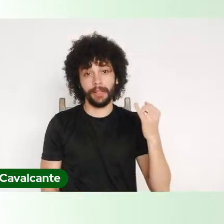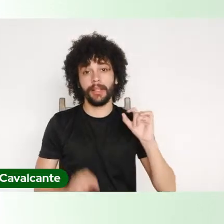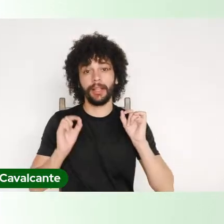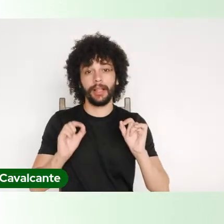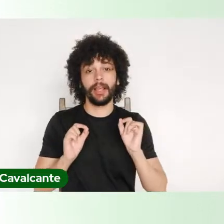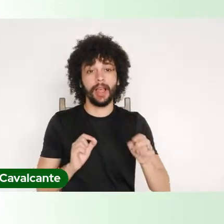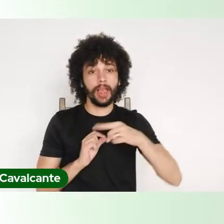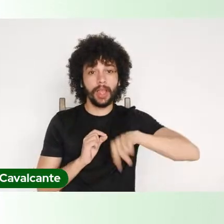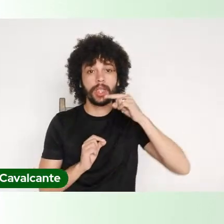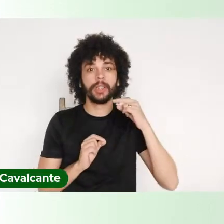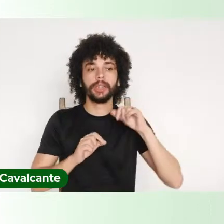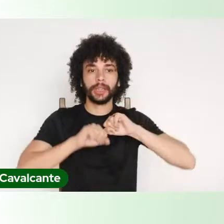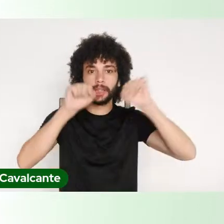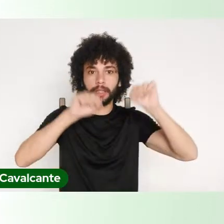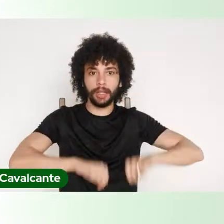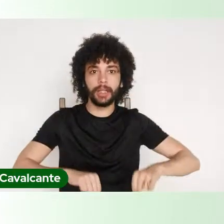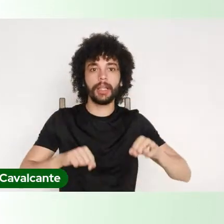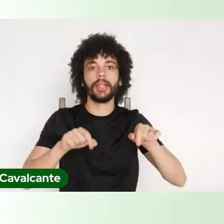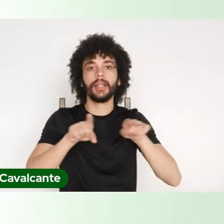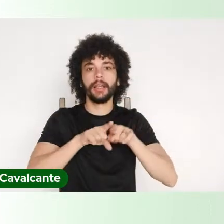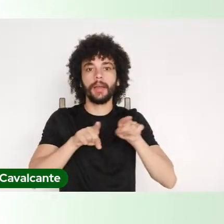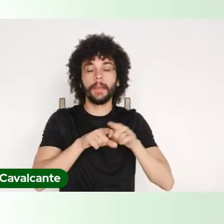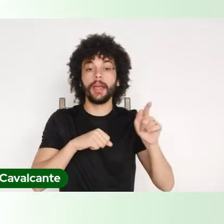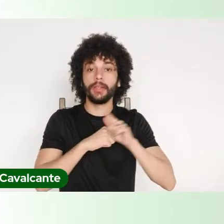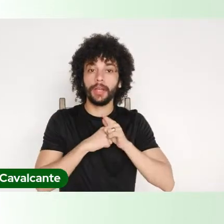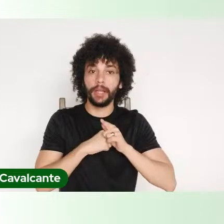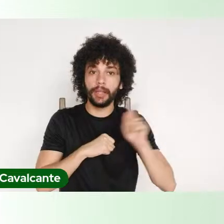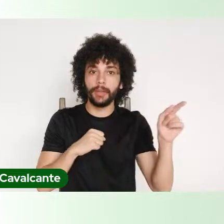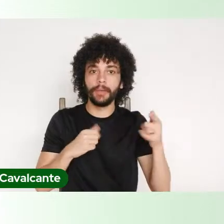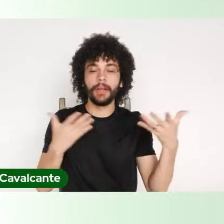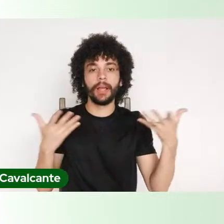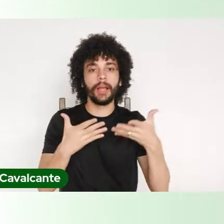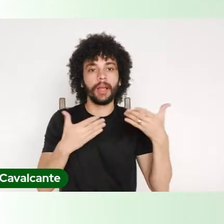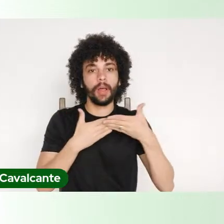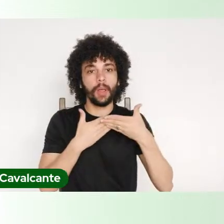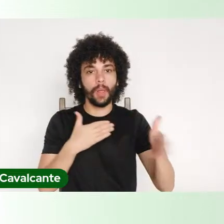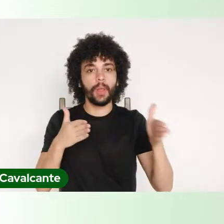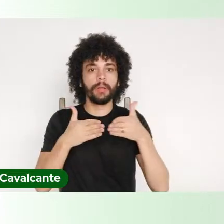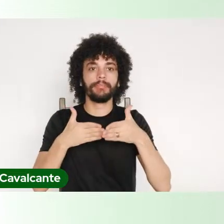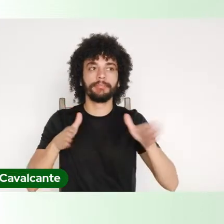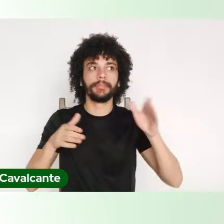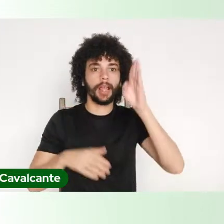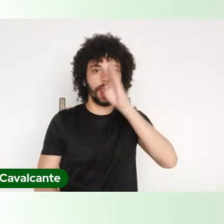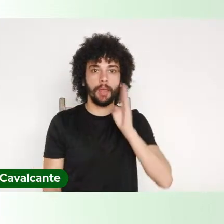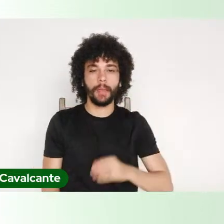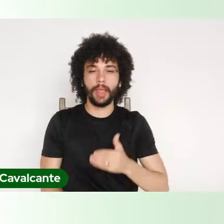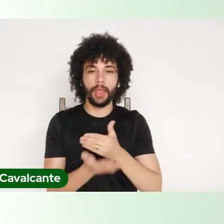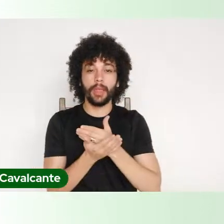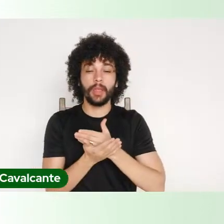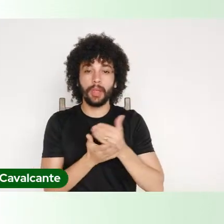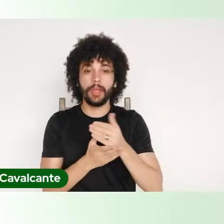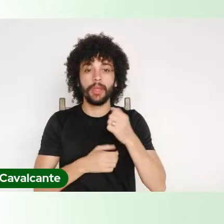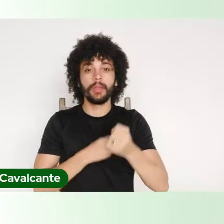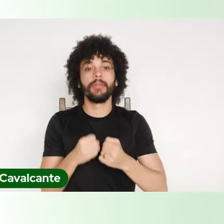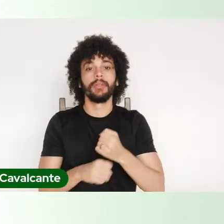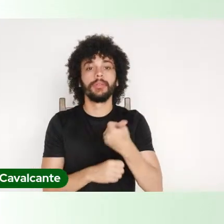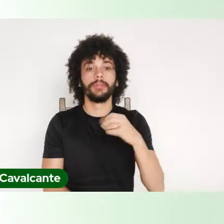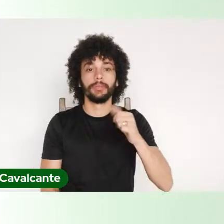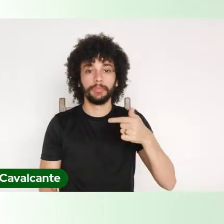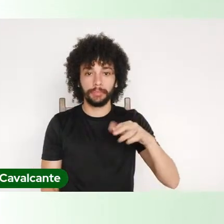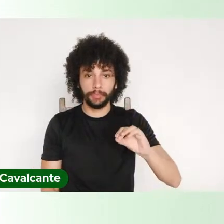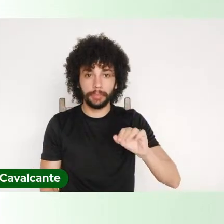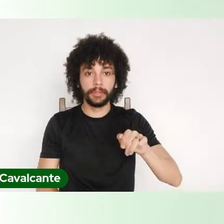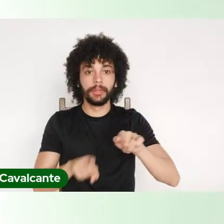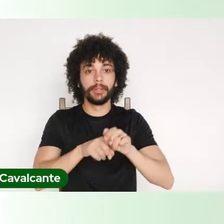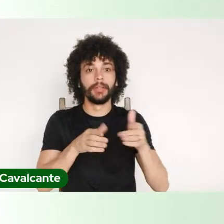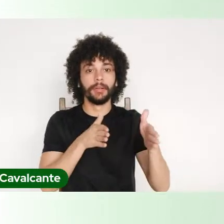esse sistema de graduação que se estabeleceu no Brasil, principalmente no início dos anos 70. do